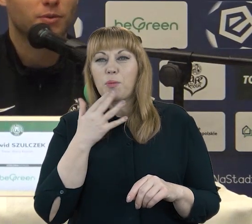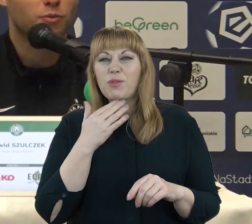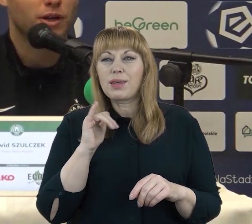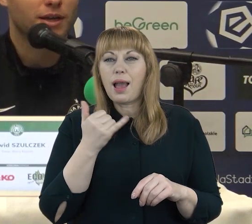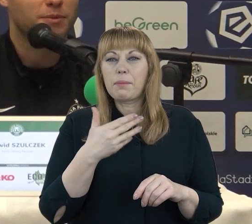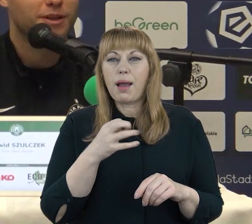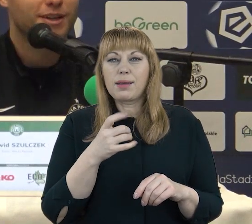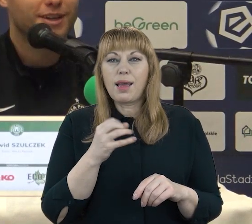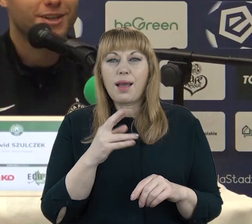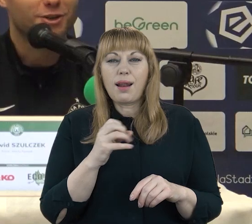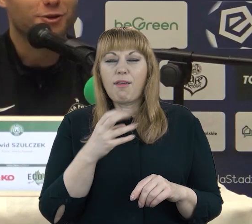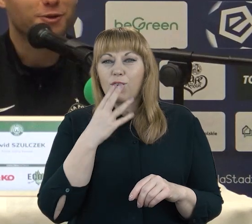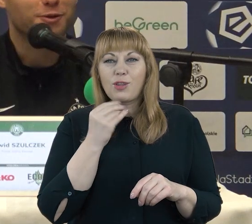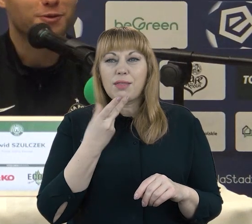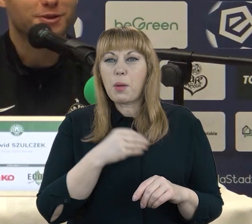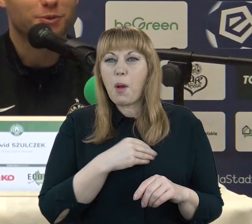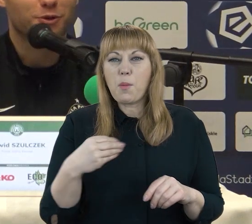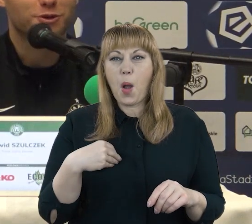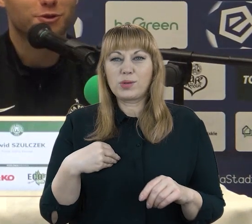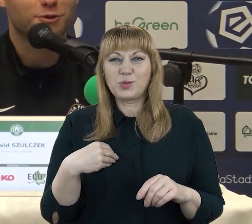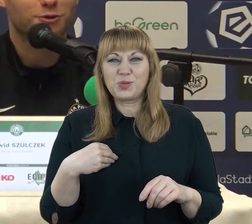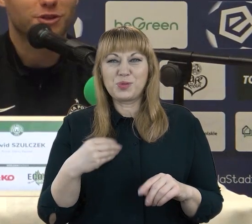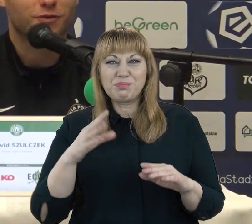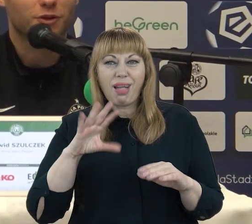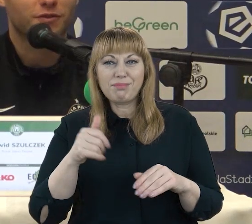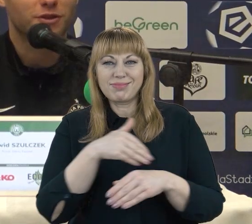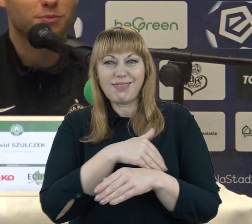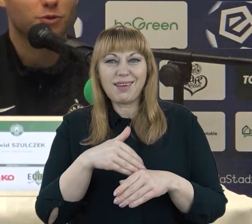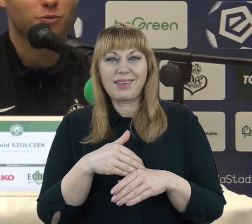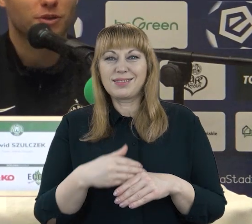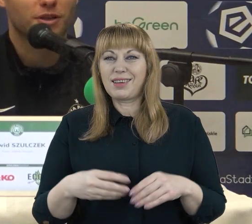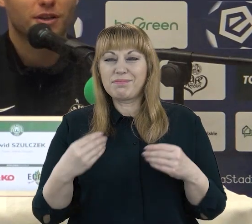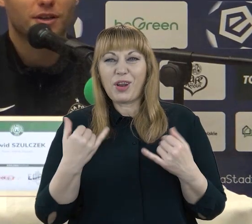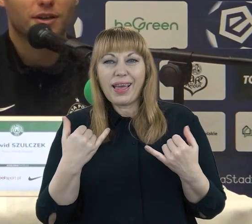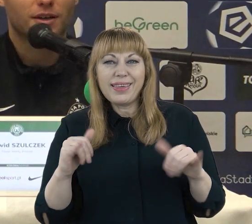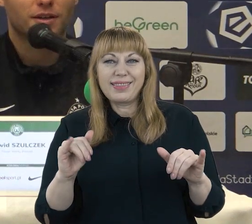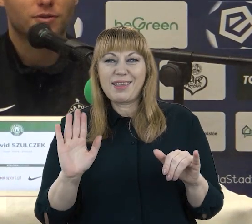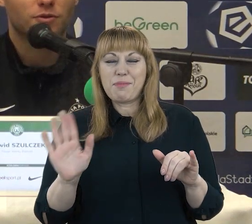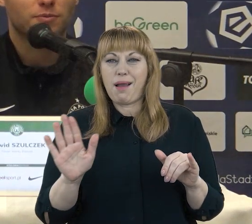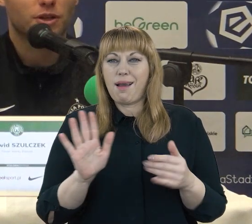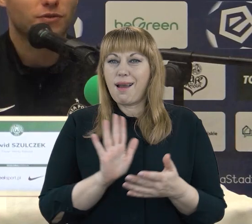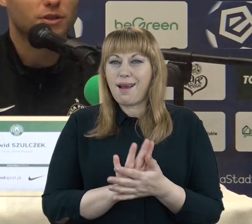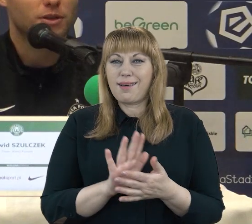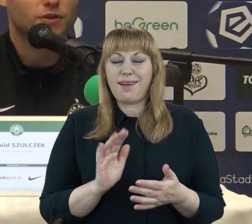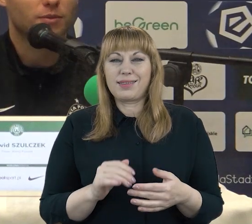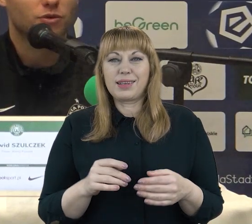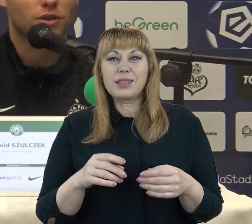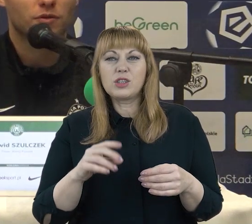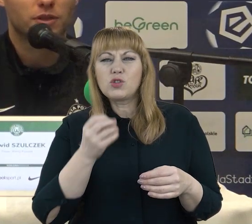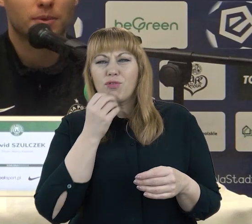nie był Polakiem, tylko podchodzi do życia w trochę inny sposób i przede wszystkim jest świetnym szkoleniowcem,